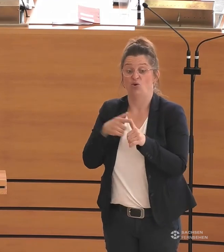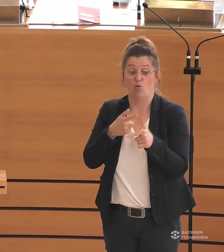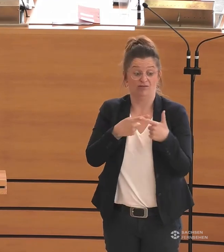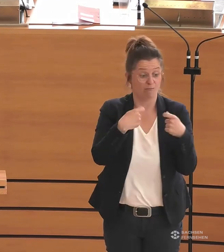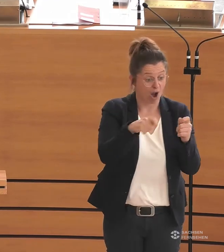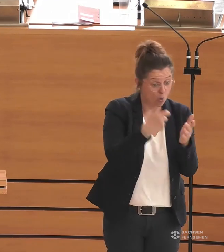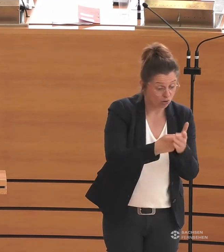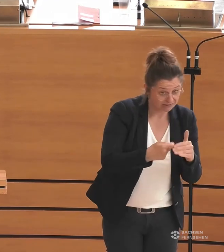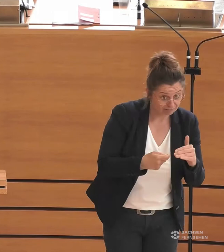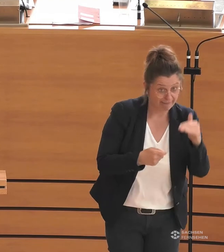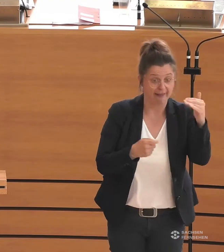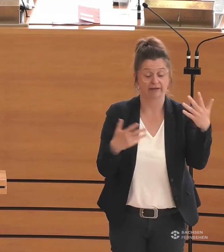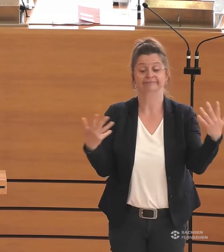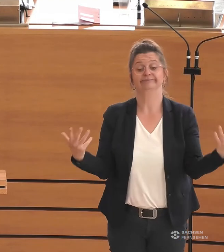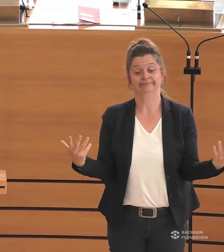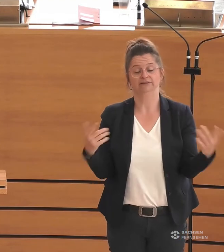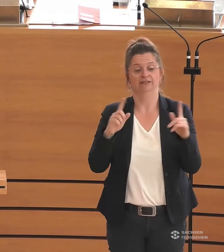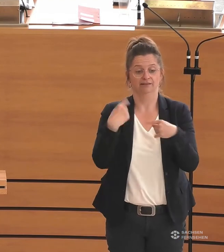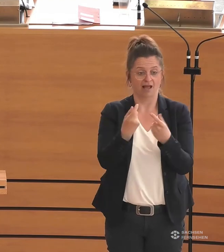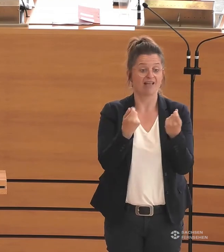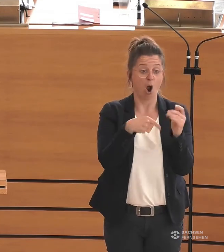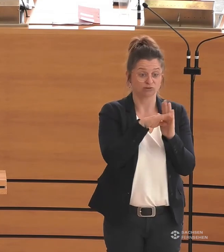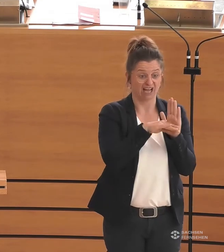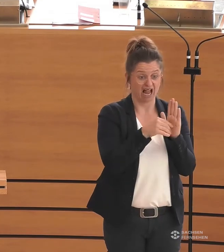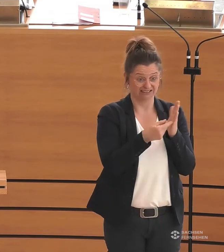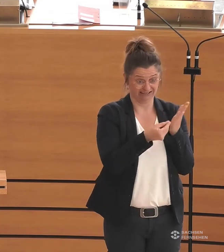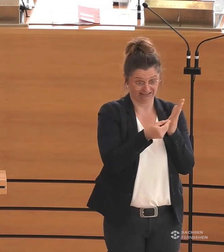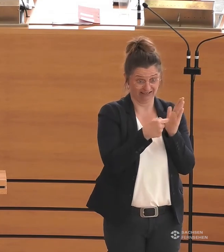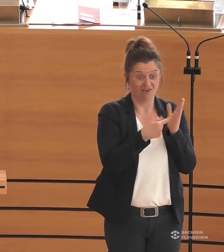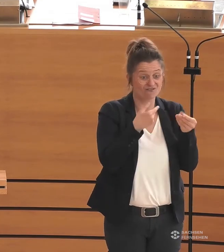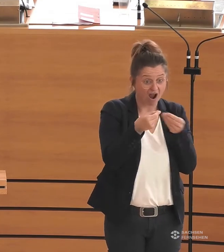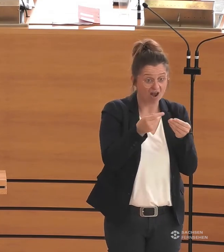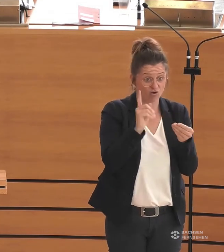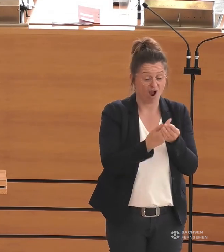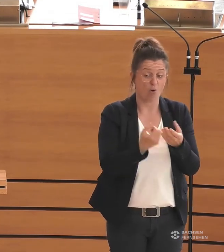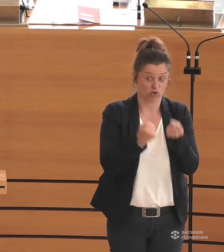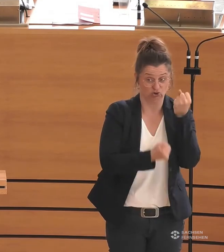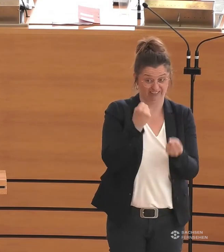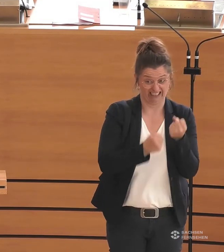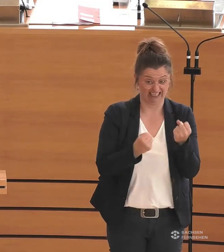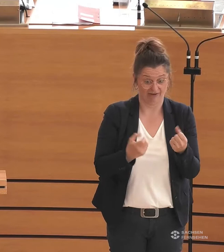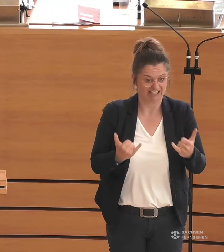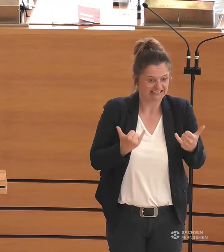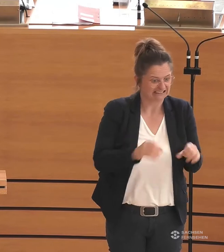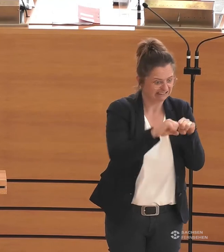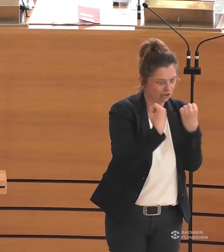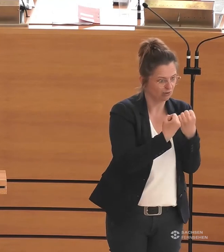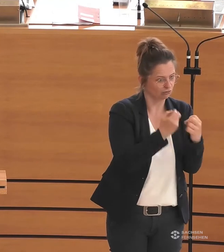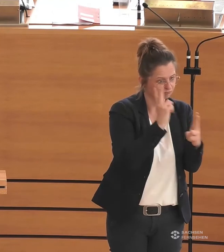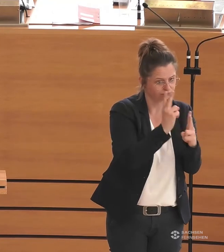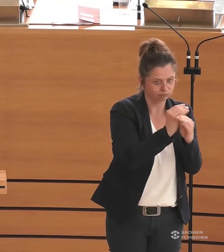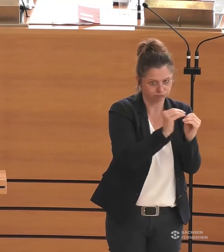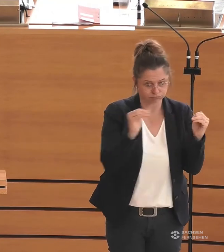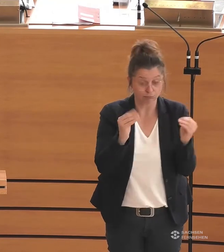werden wir auch mit diesem Thema bei den Haushaltsverhandlungen einen schweren Stand haben, allein um den Status quo zu halten. Umso